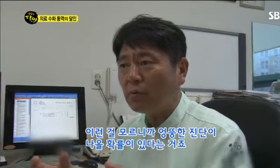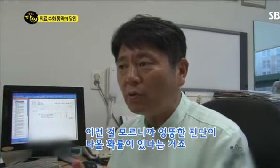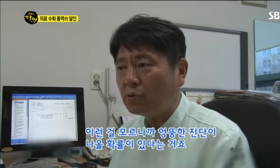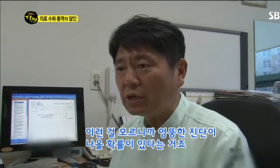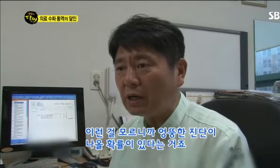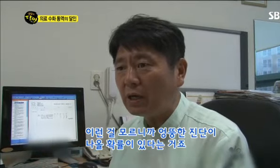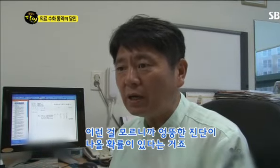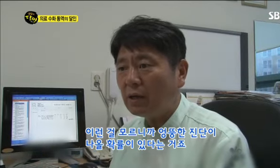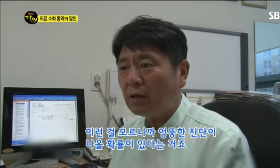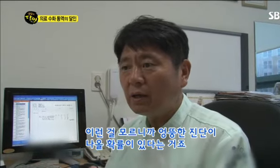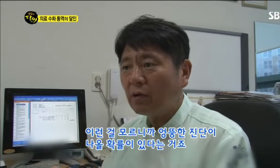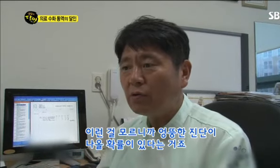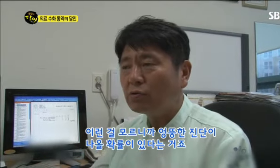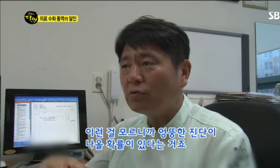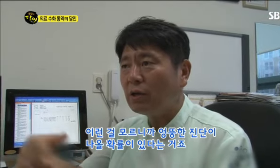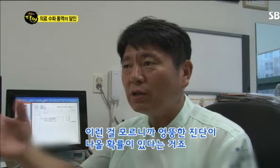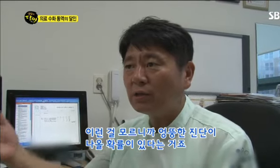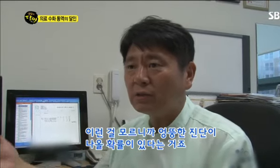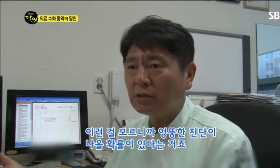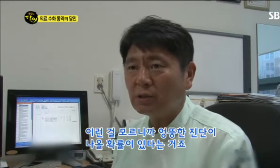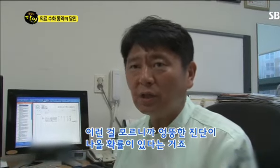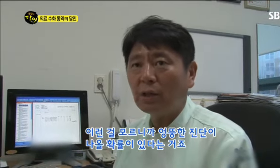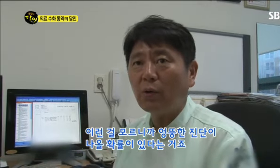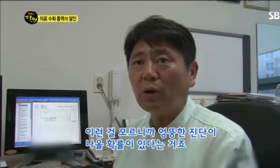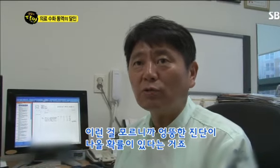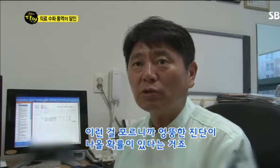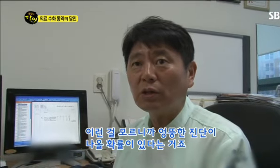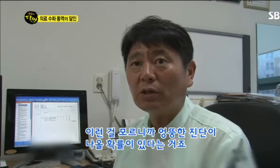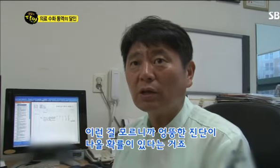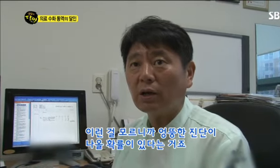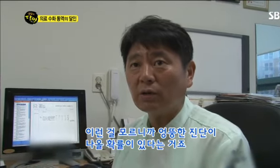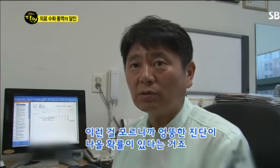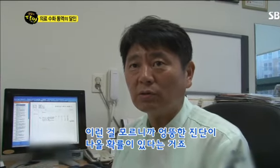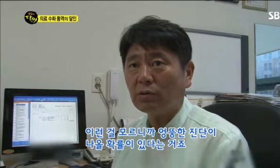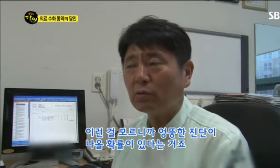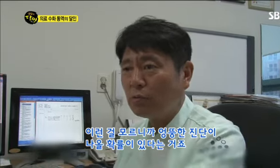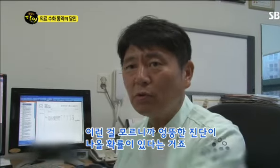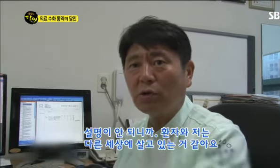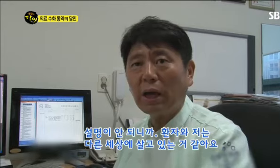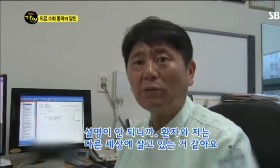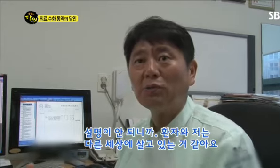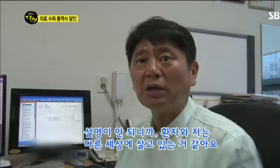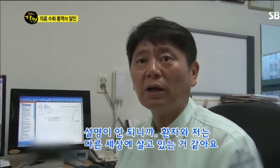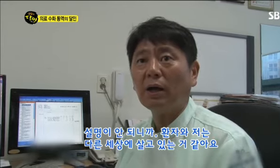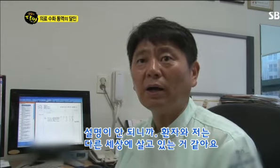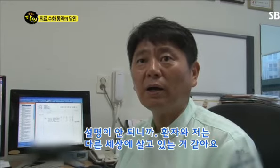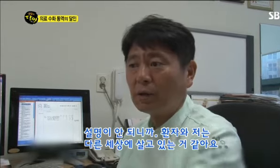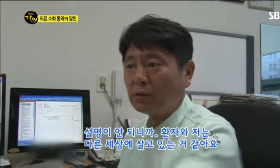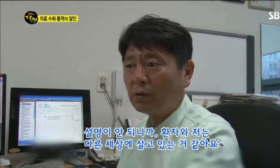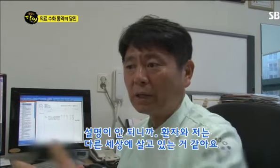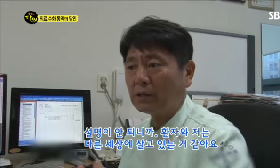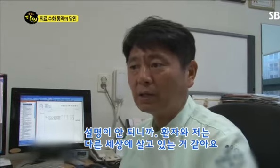모르니까 엉뚱한 진단이 나올 확률이 있다는 거죠. 설명이 안 되니까. 환자와 나 사이는.